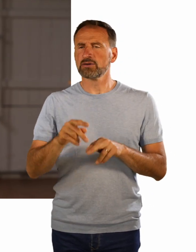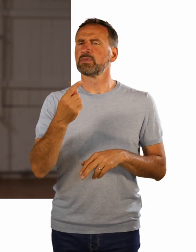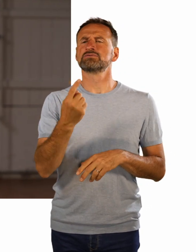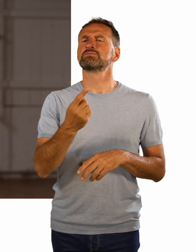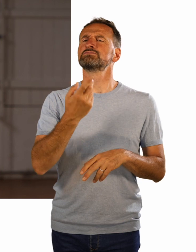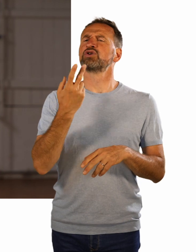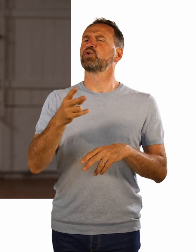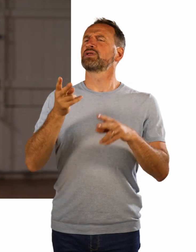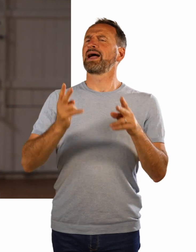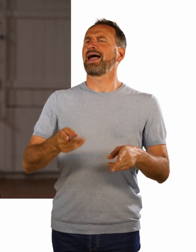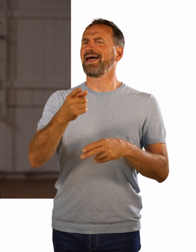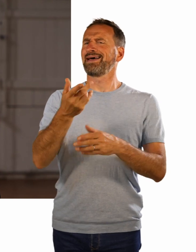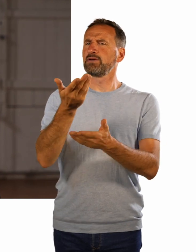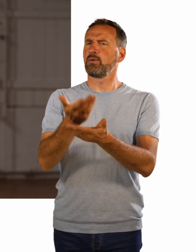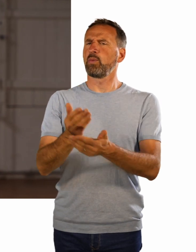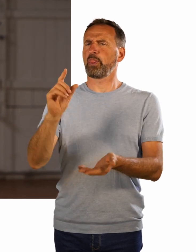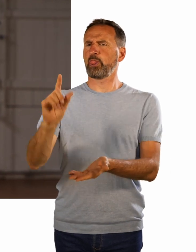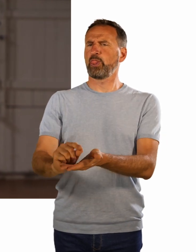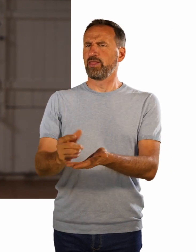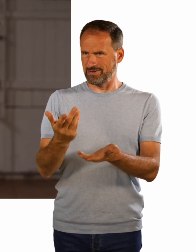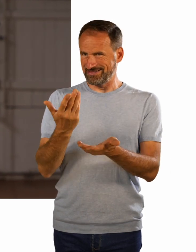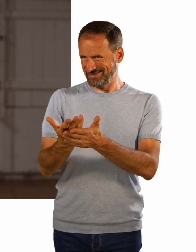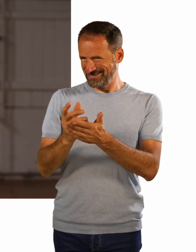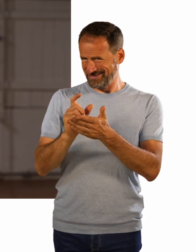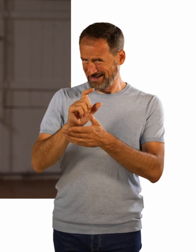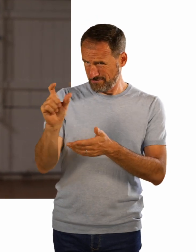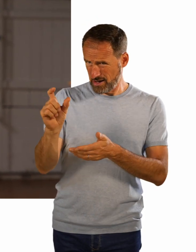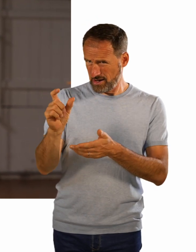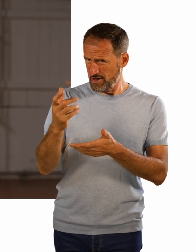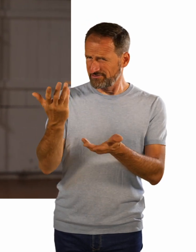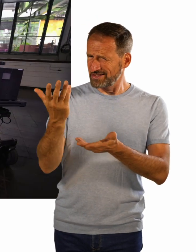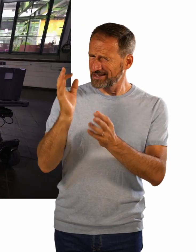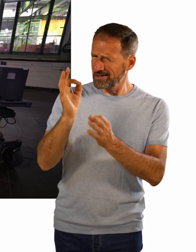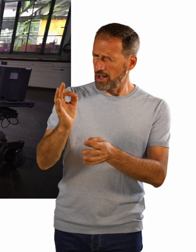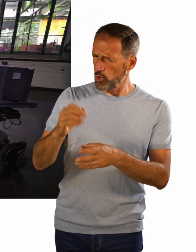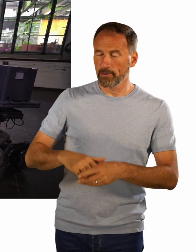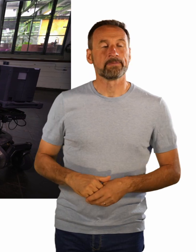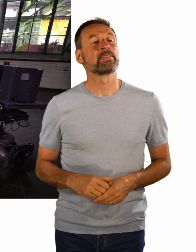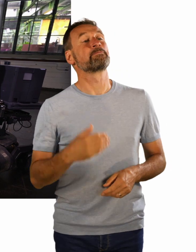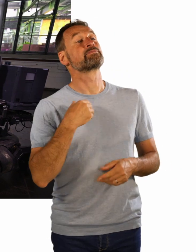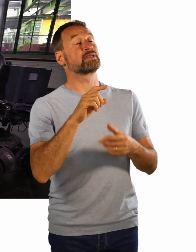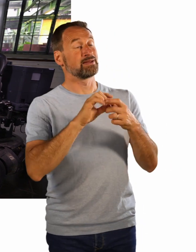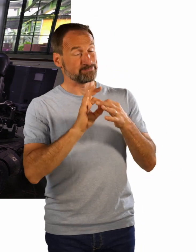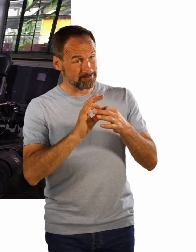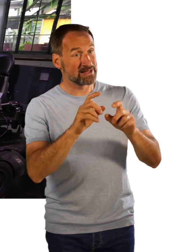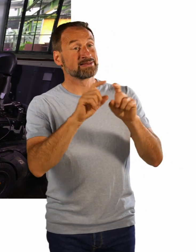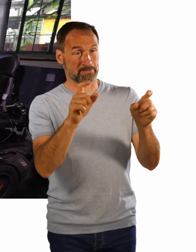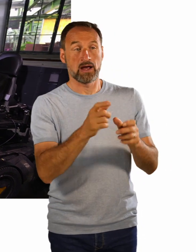nicht nur das mit dem Gehalt, sondern wir kritisieren auch, dass alle Menschen auf der Bühne